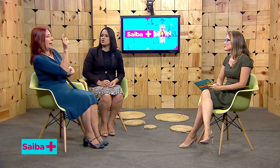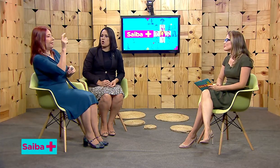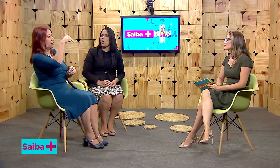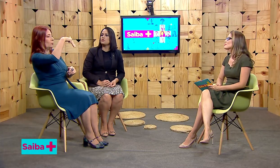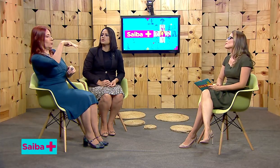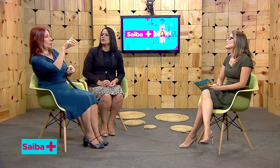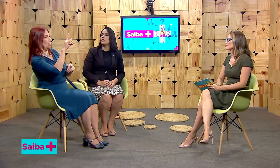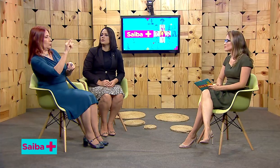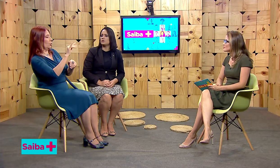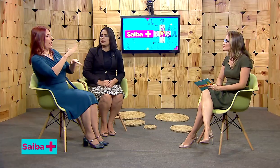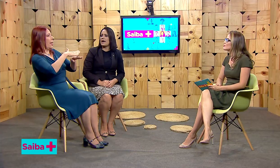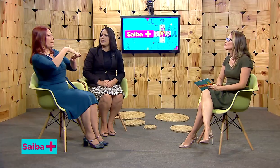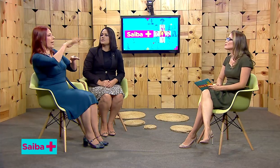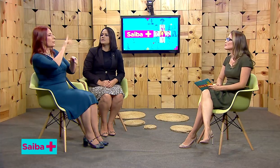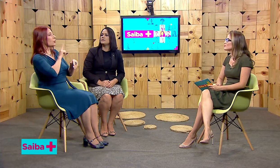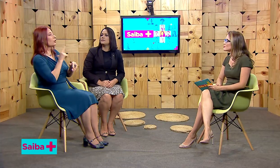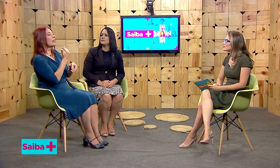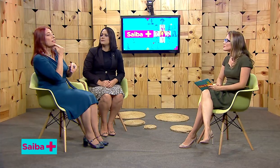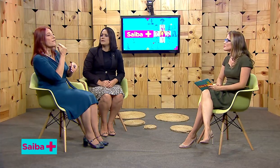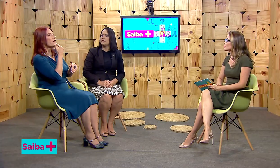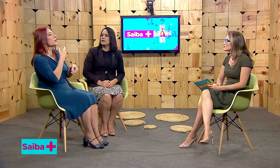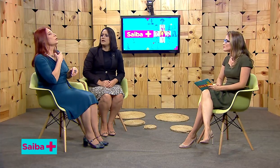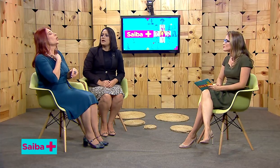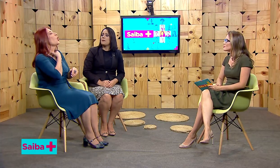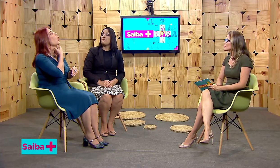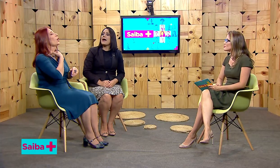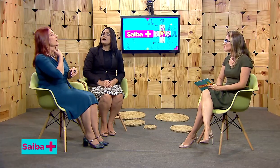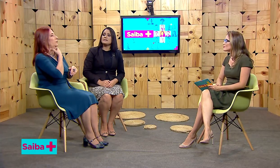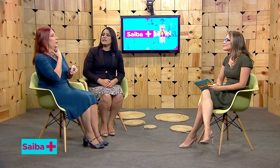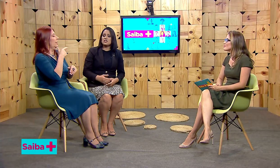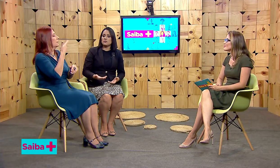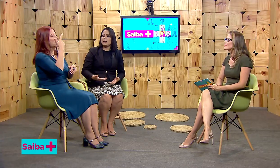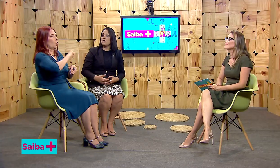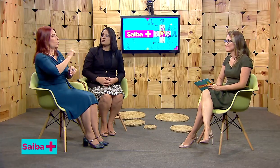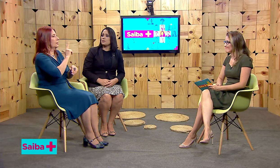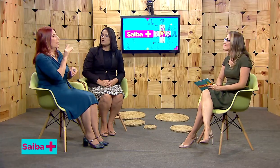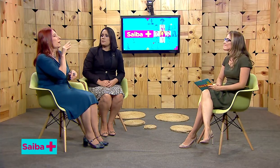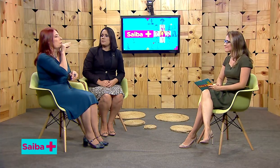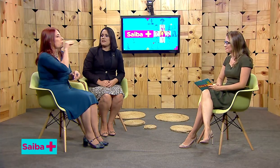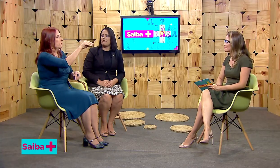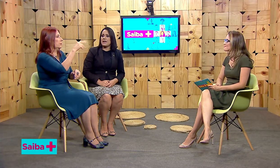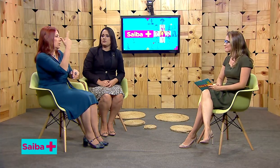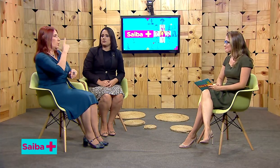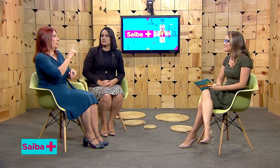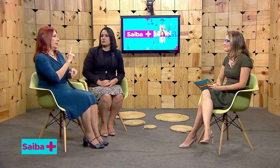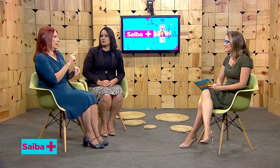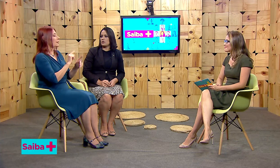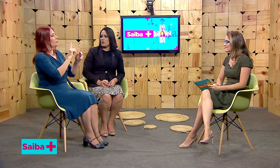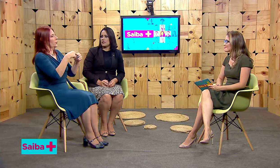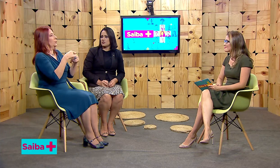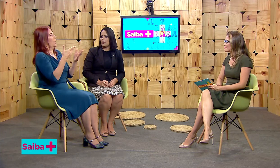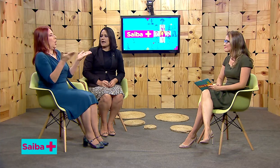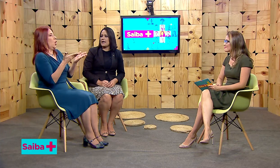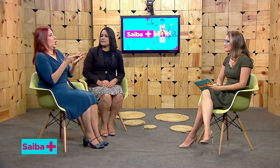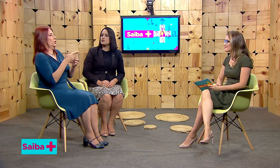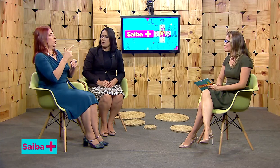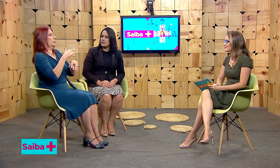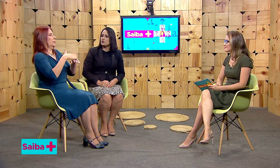sons guturais, mas eles não têm nenhum tipo de defeito nas suas cordas vocais. Eles podem se